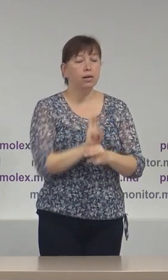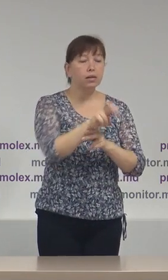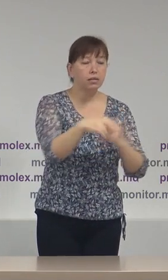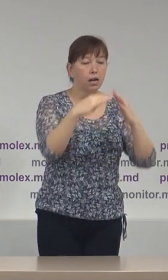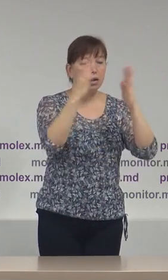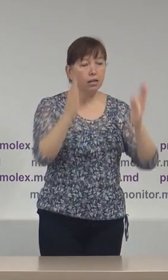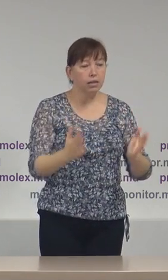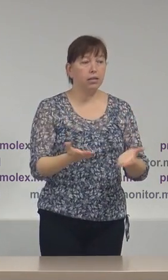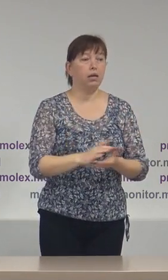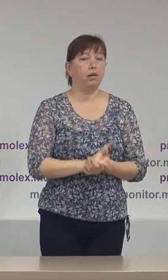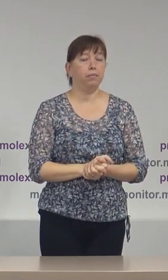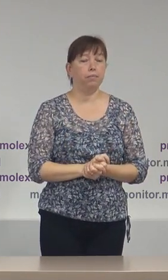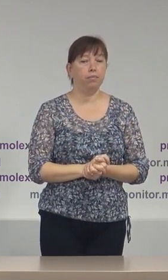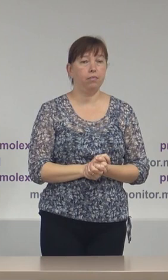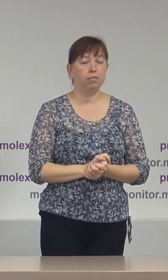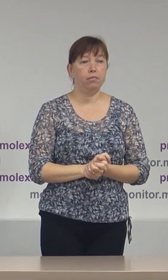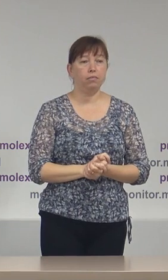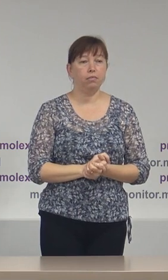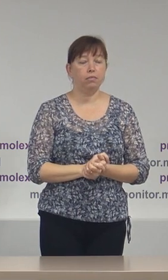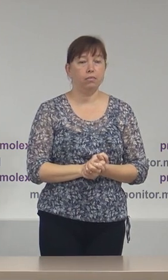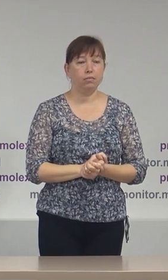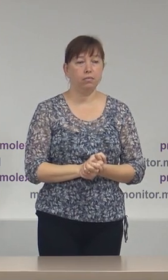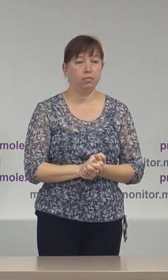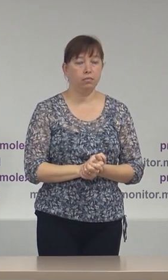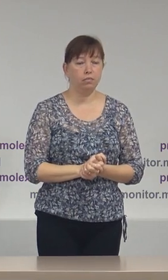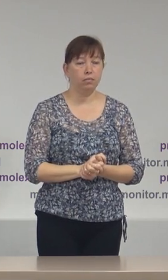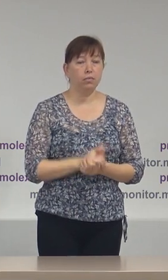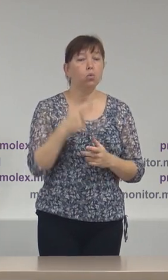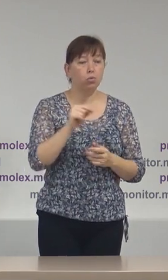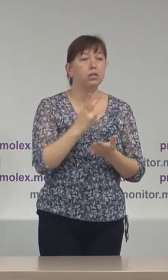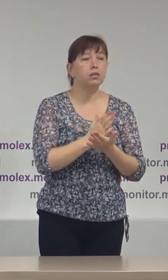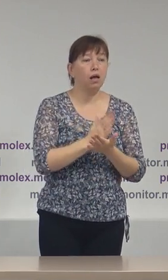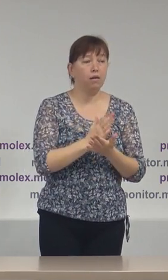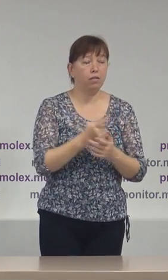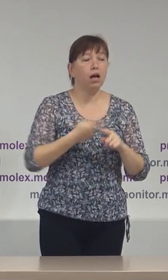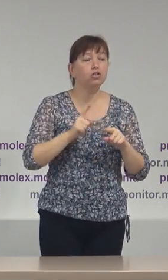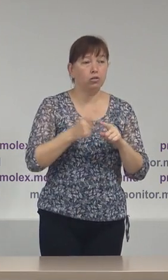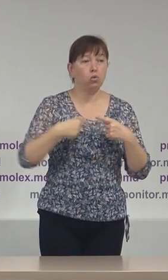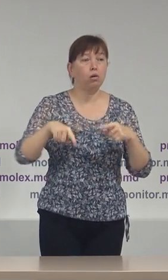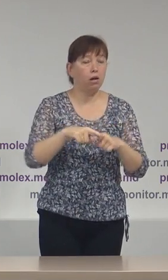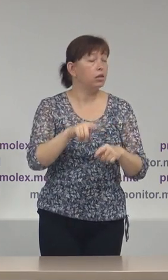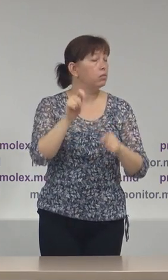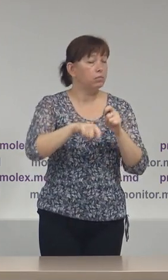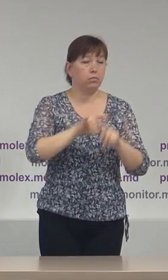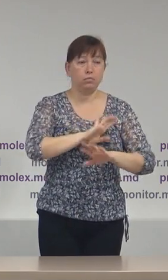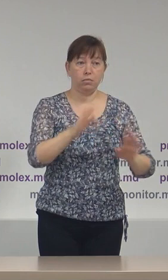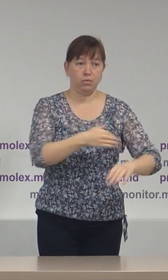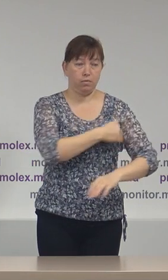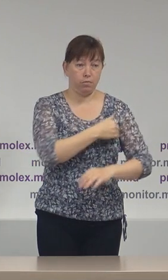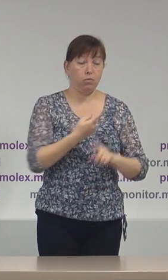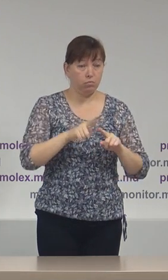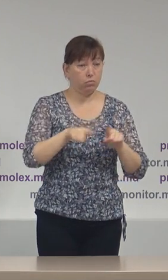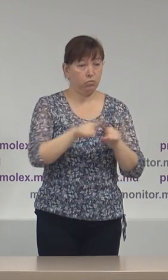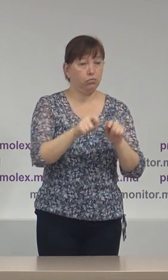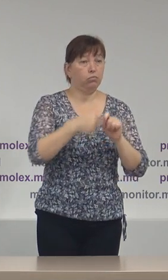în incinta locațiilor unde se amplasează aceste organe și